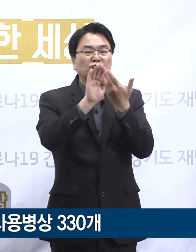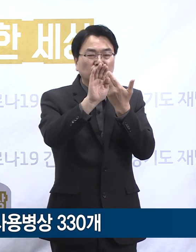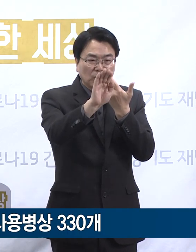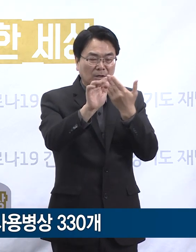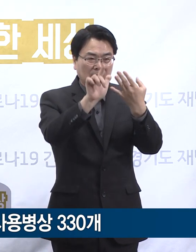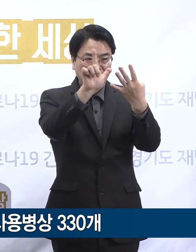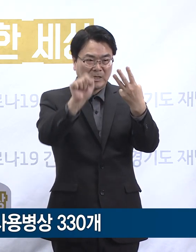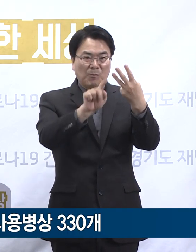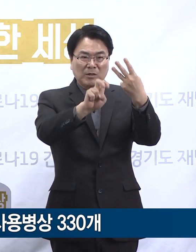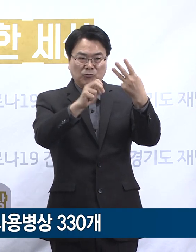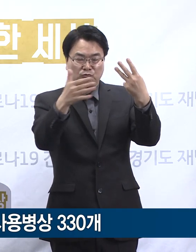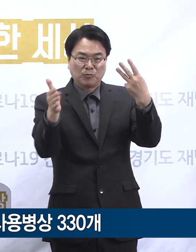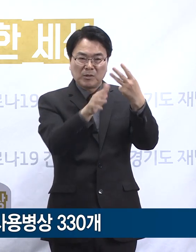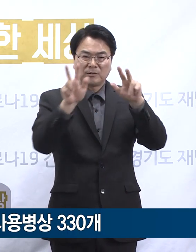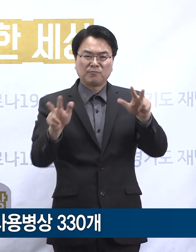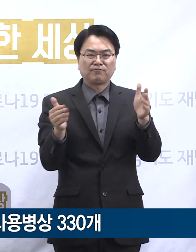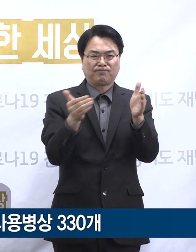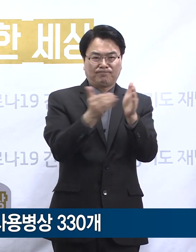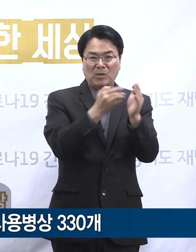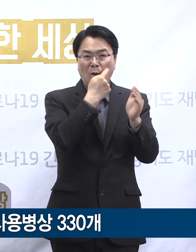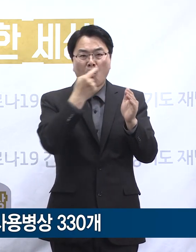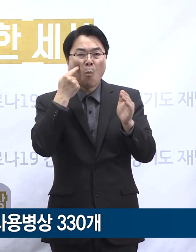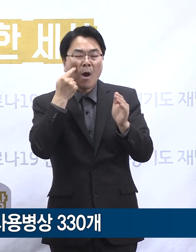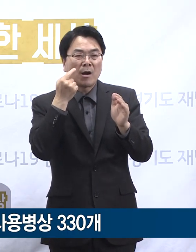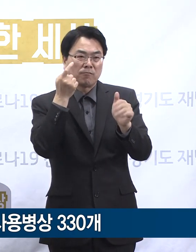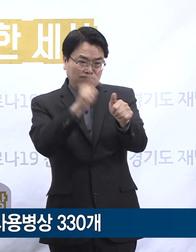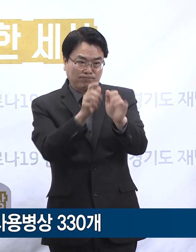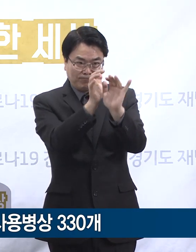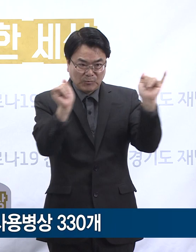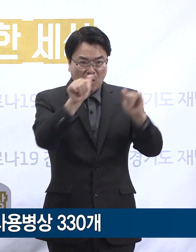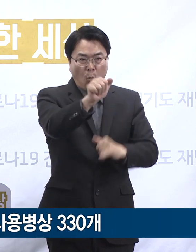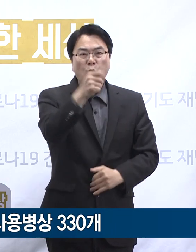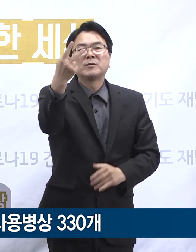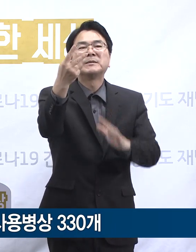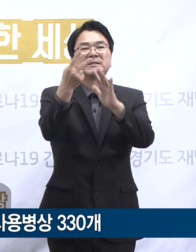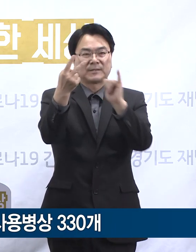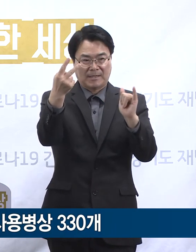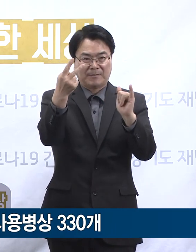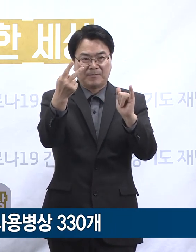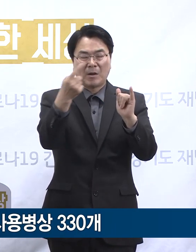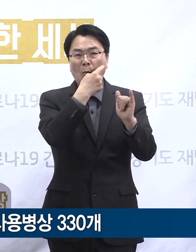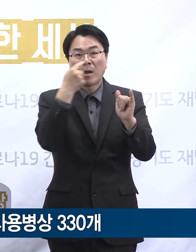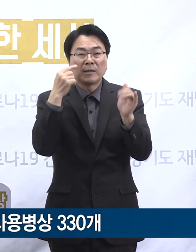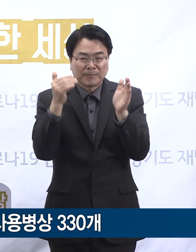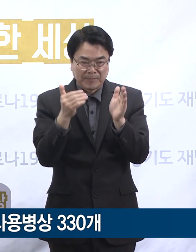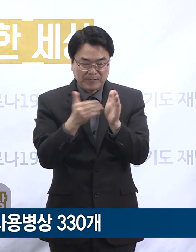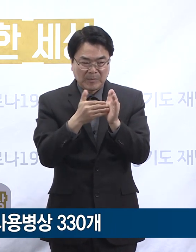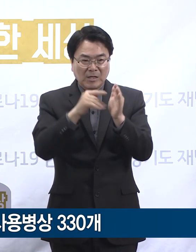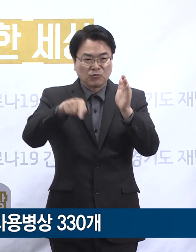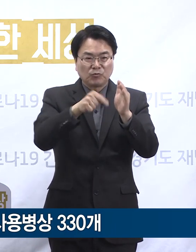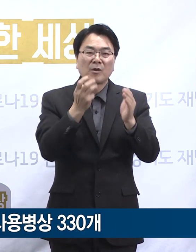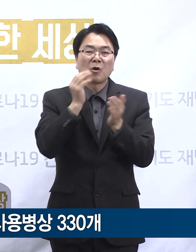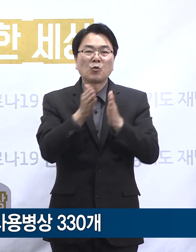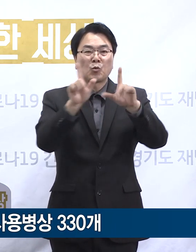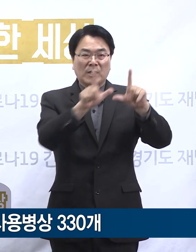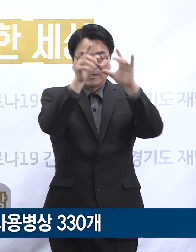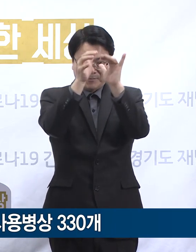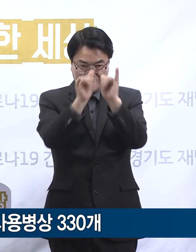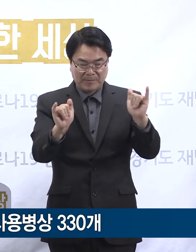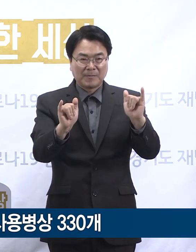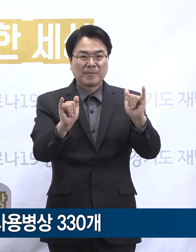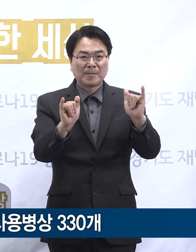29일부터 현재까지 확인된 확진자는 총 52명이며 이 중 도내 확진자는 38명으로